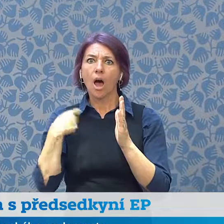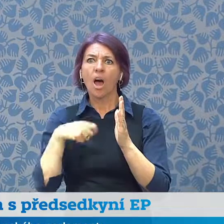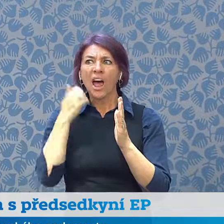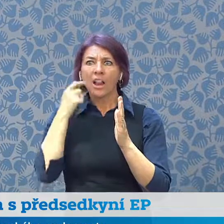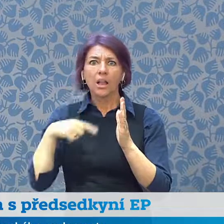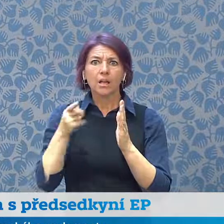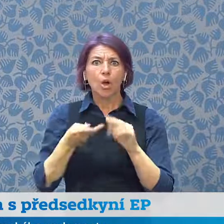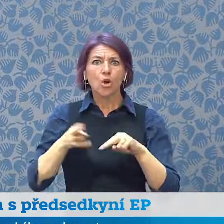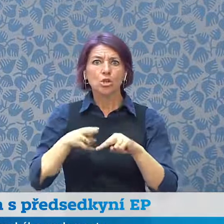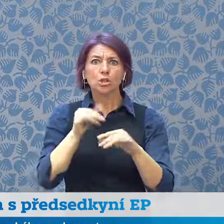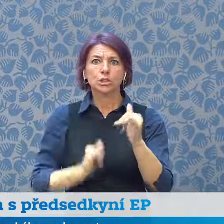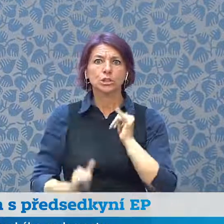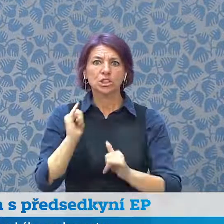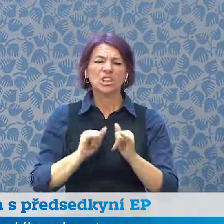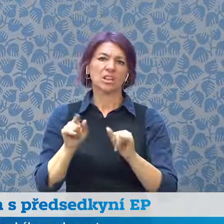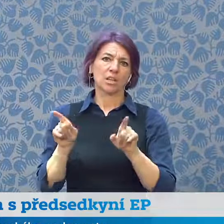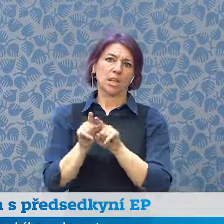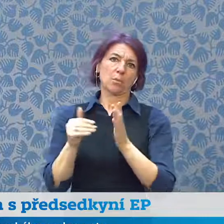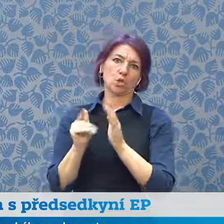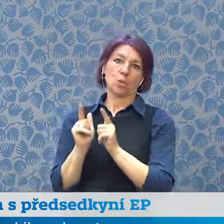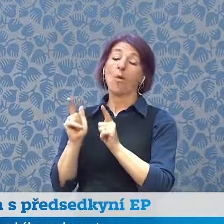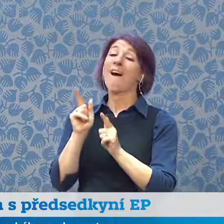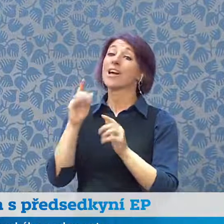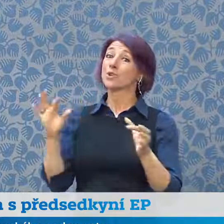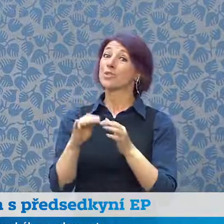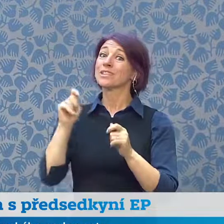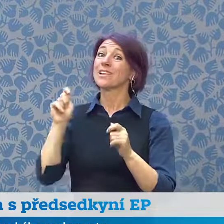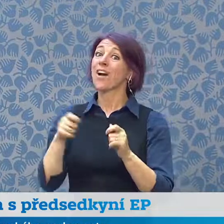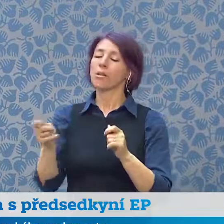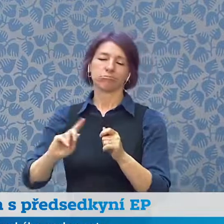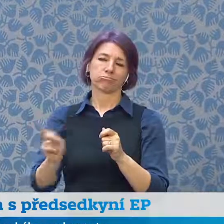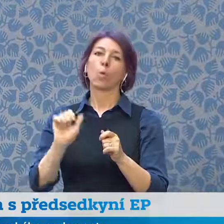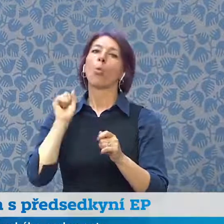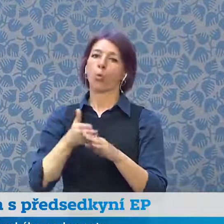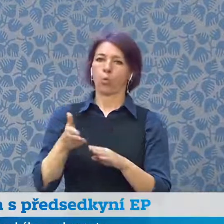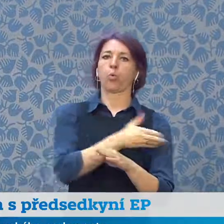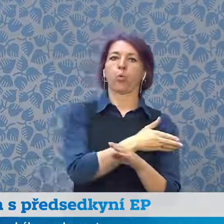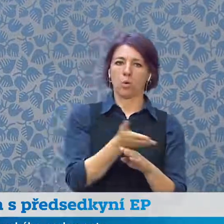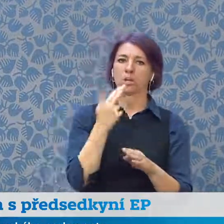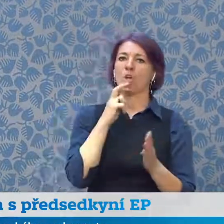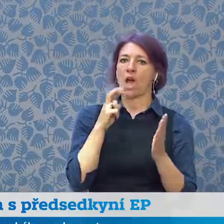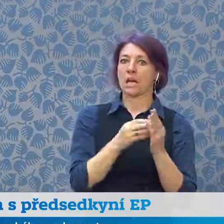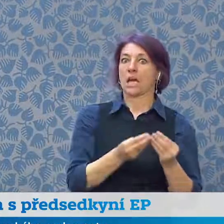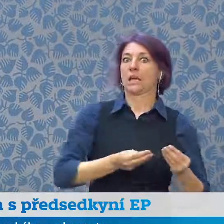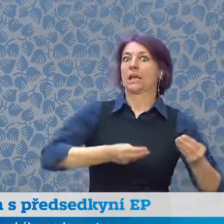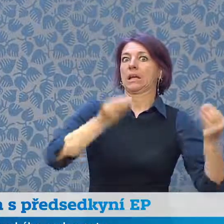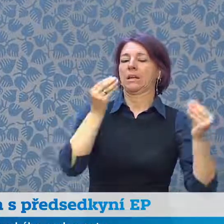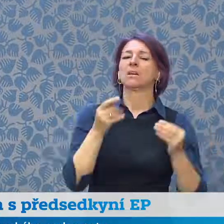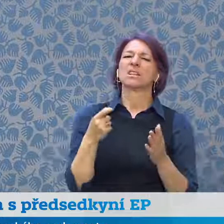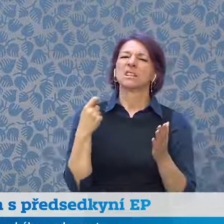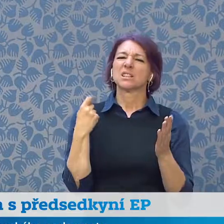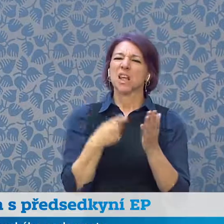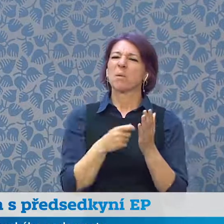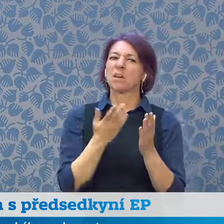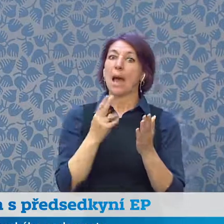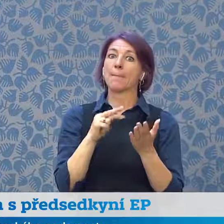ty nárůsty ale začaly již před válkou a odráží to určitou ekonomickou